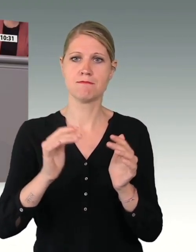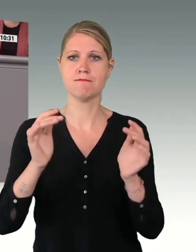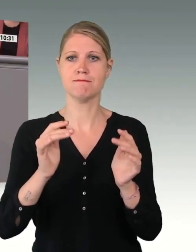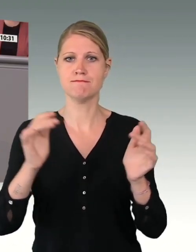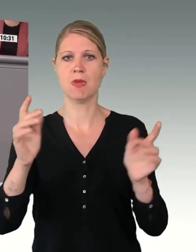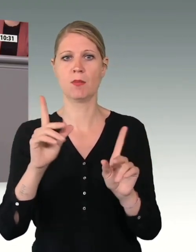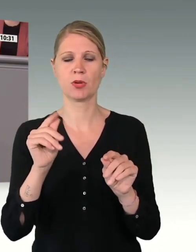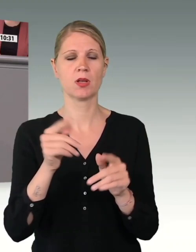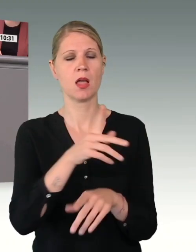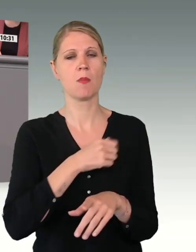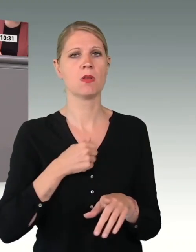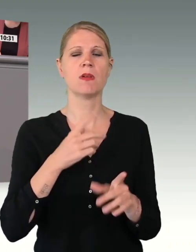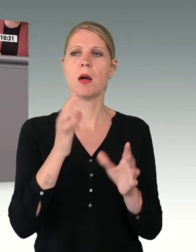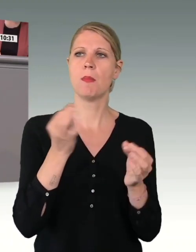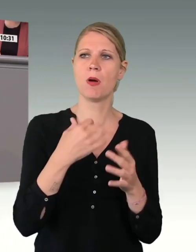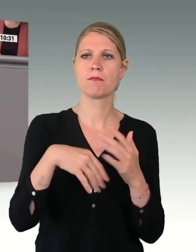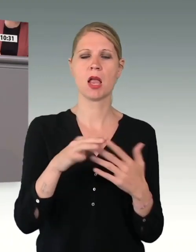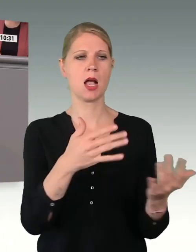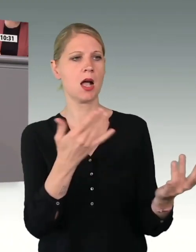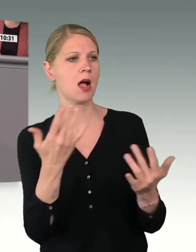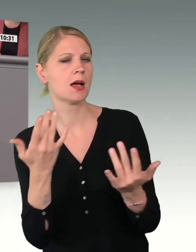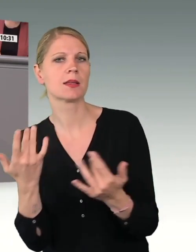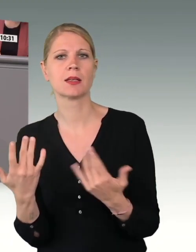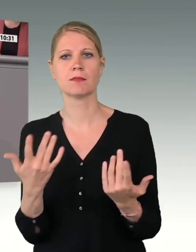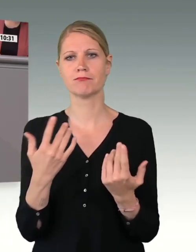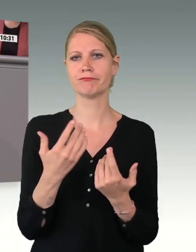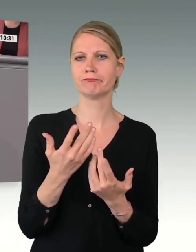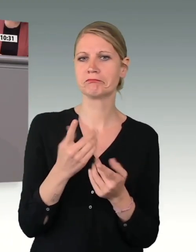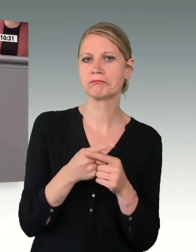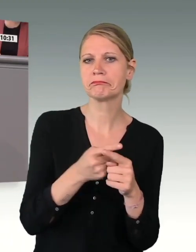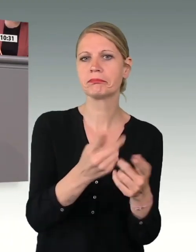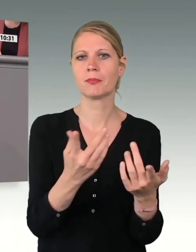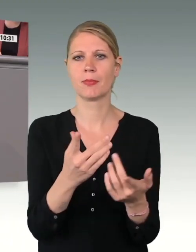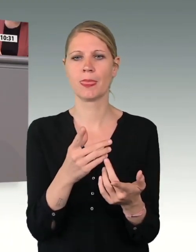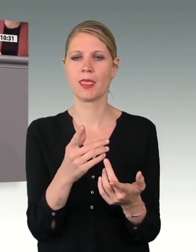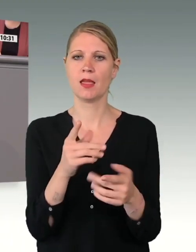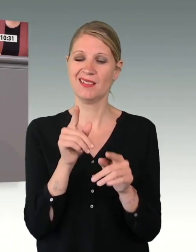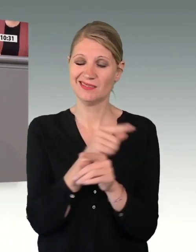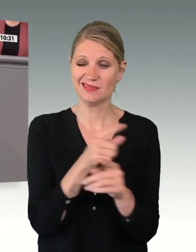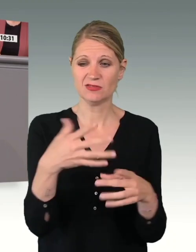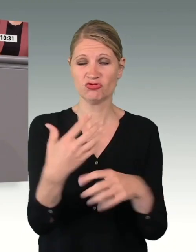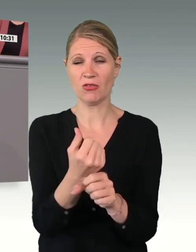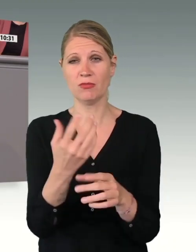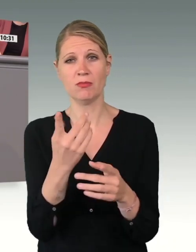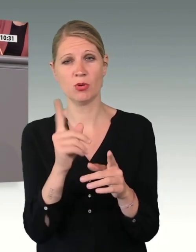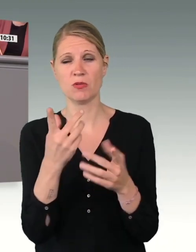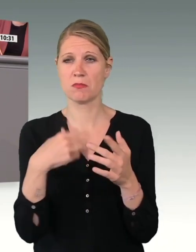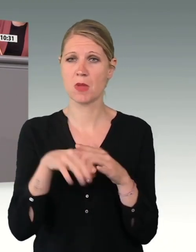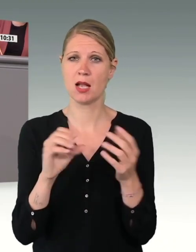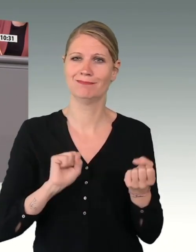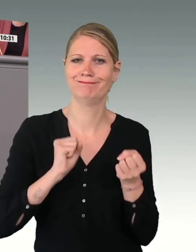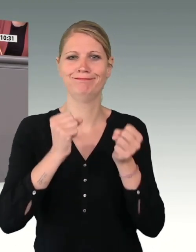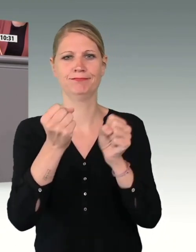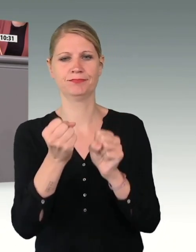weiter gesteigert werden. Um das zu erreichen, sind weiterhin erhebliche Anstrengungen nötig. Die im Jahresbericht